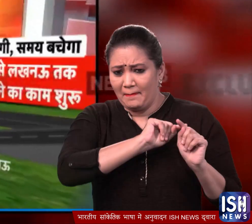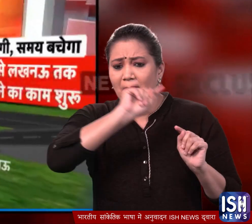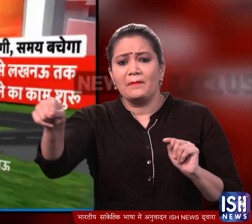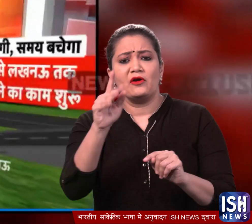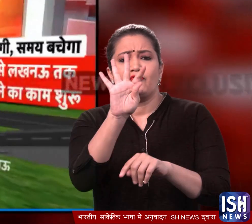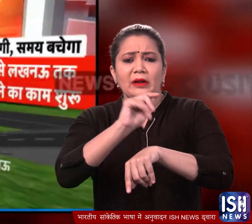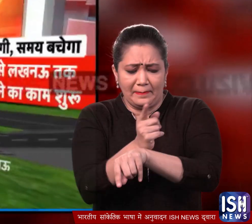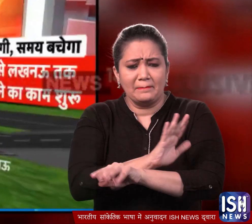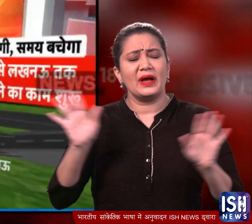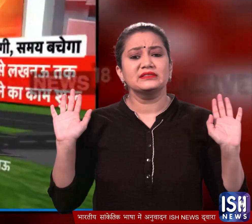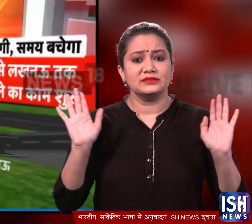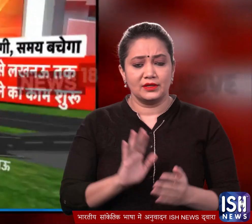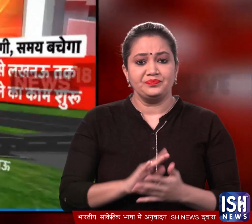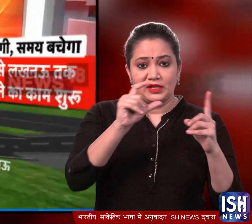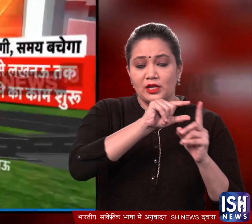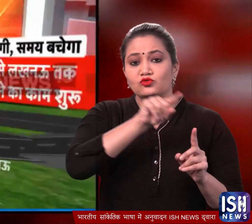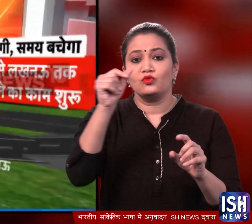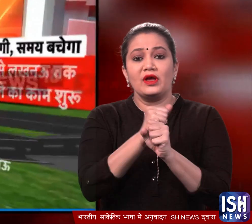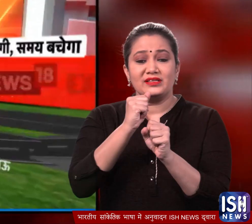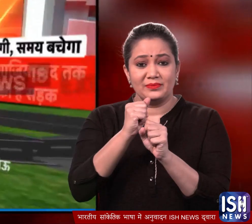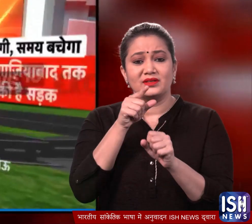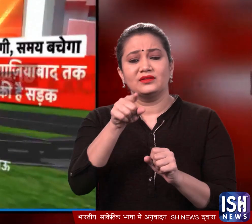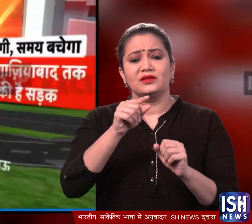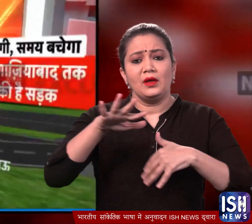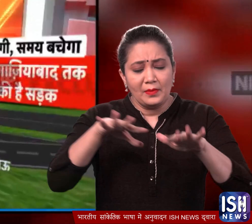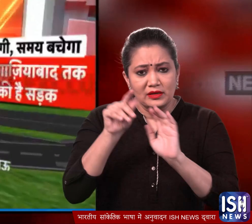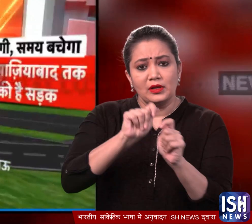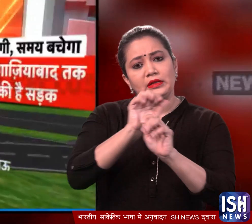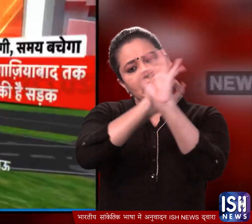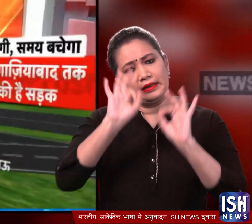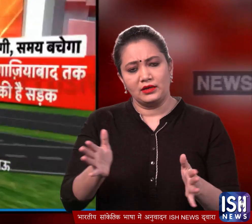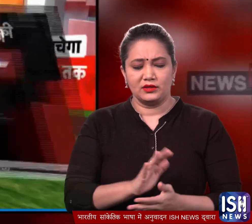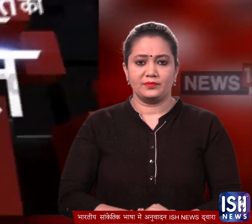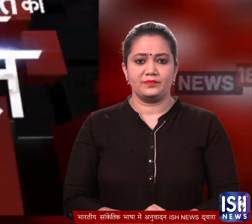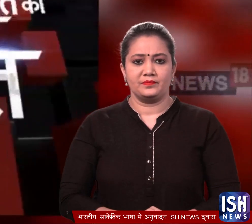40 मिनट में पूरी हो जाएगी।